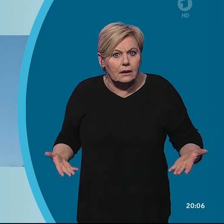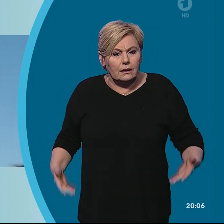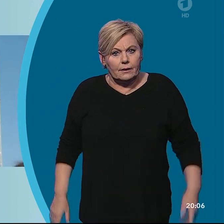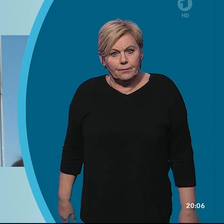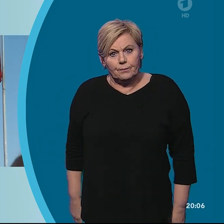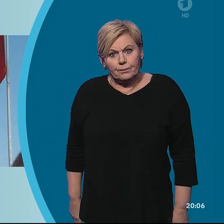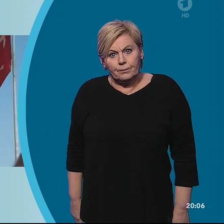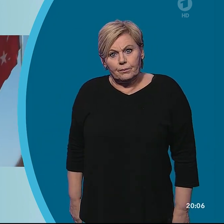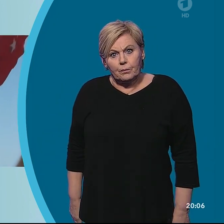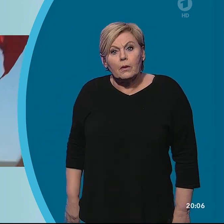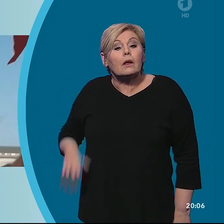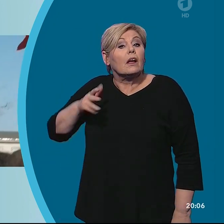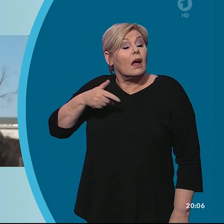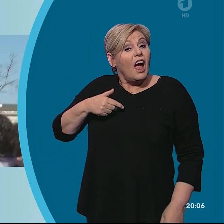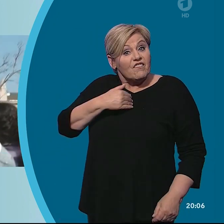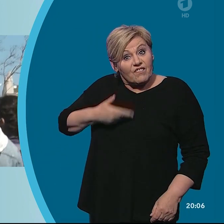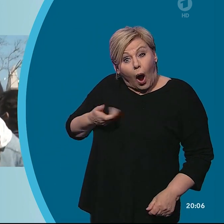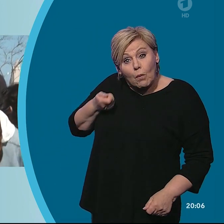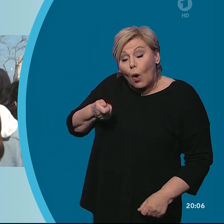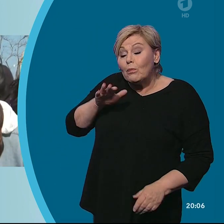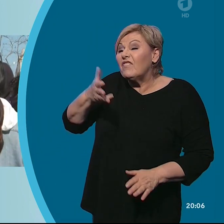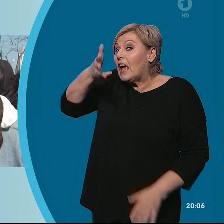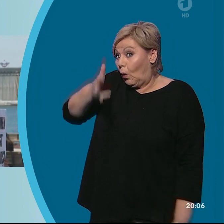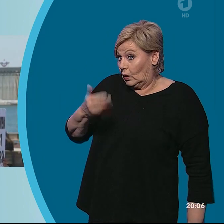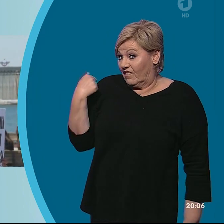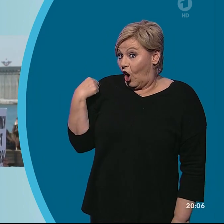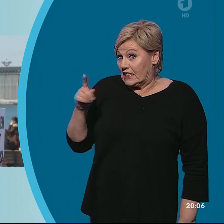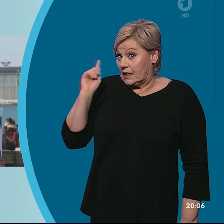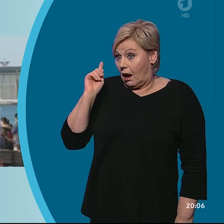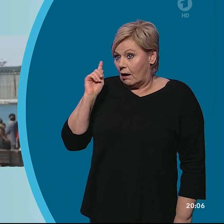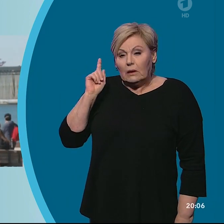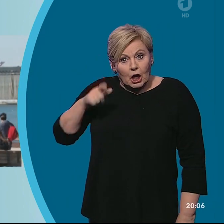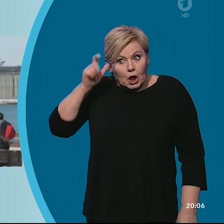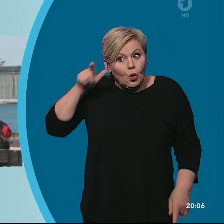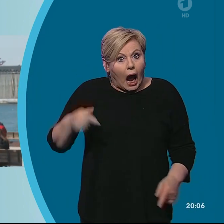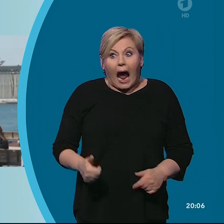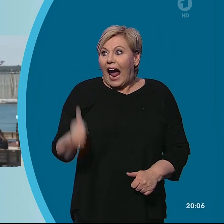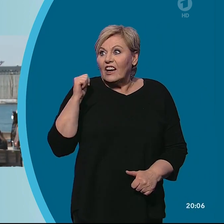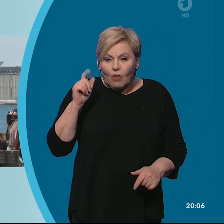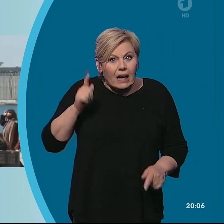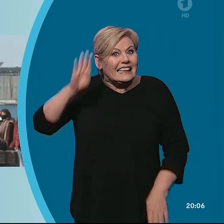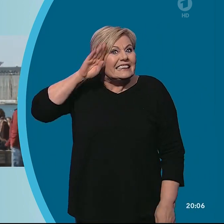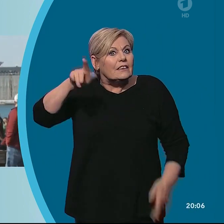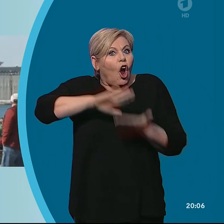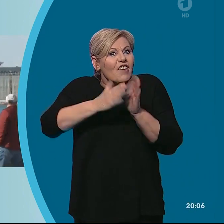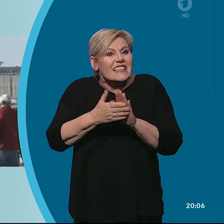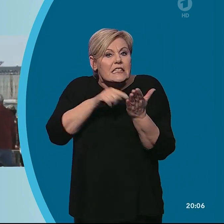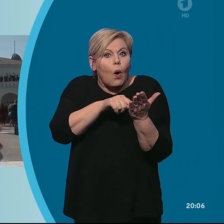Mehr als 400 Frauenmorde im vergangenen Jahr. Und dennoch stieg die Türkei vor einer Woche aus der Istanbul-Konvention, die Frauen und